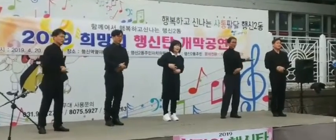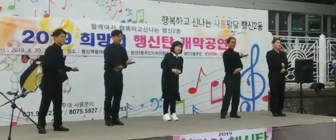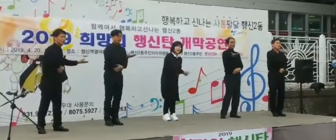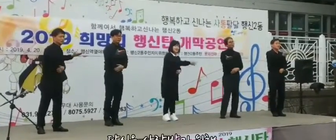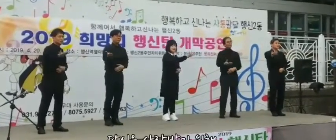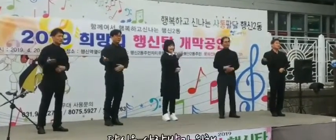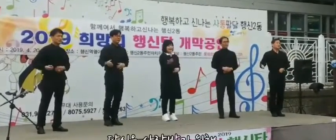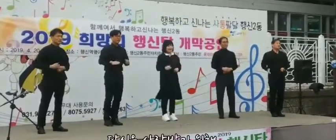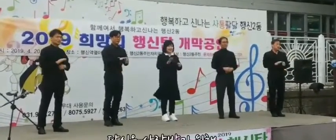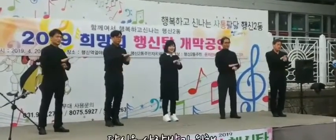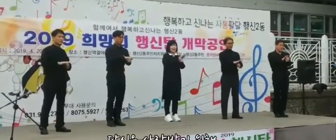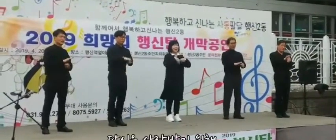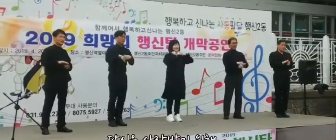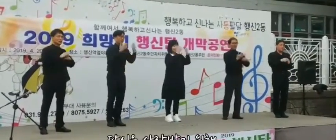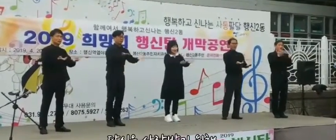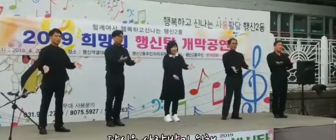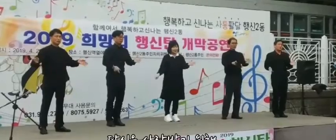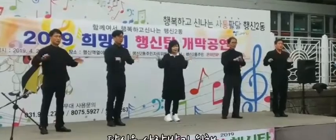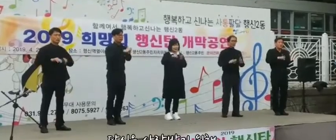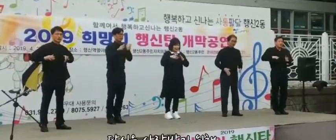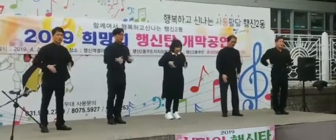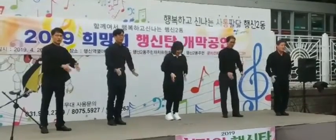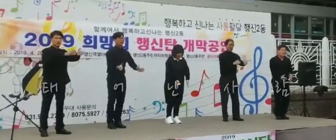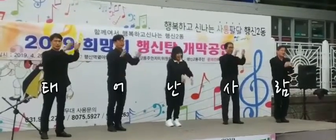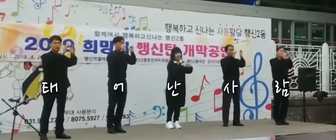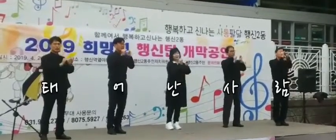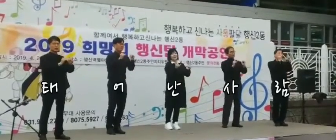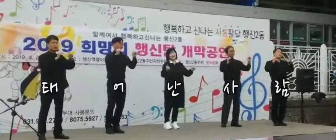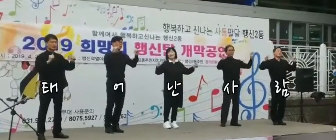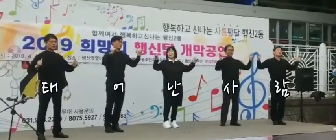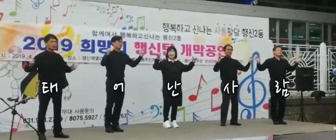당신은 사랑받기 위해 태어난 사람